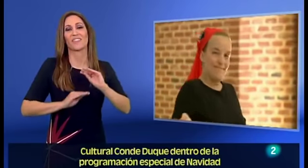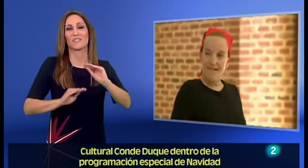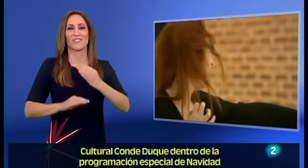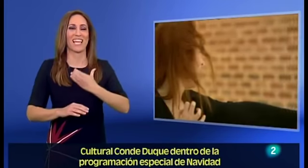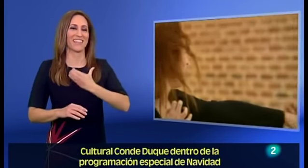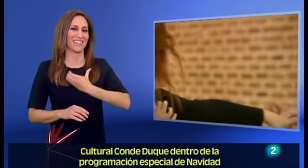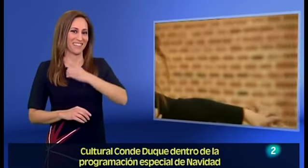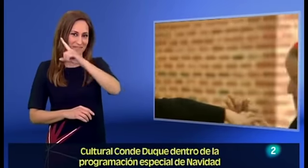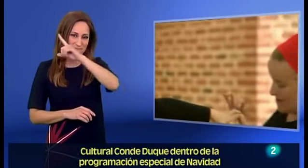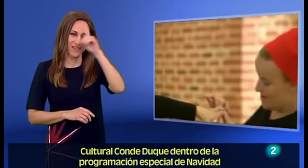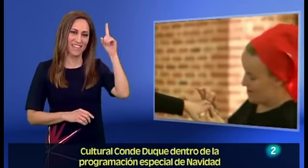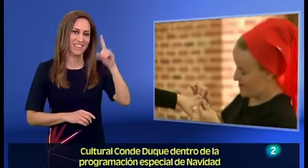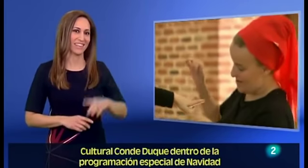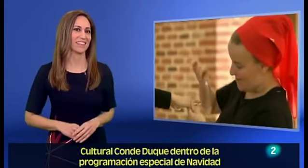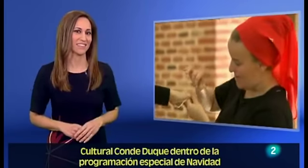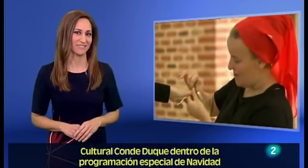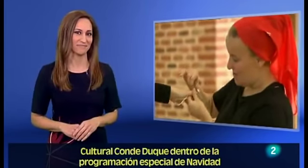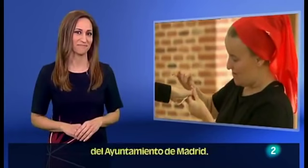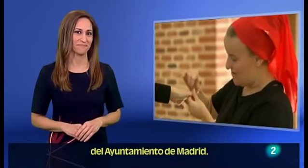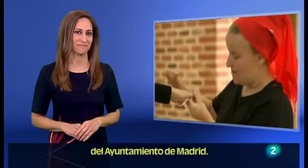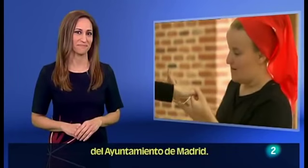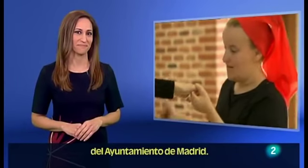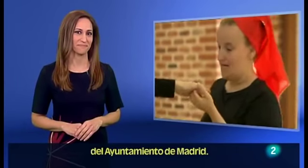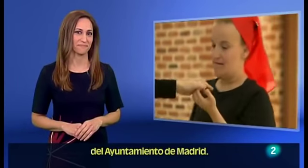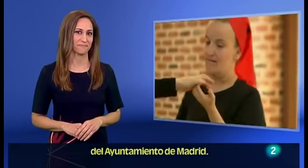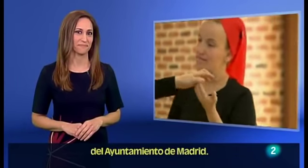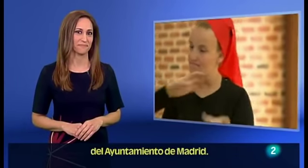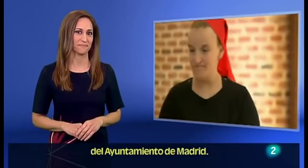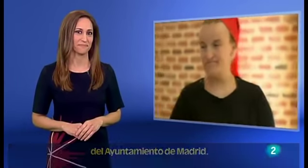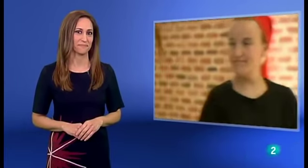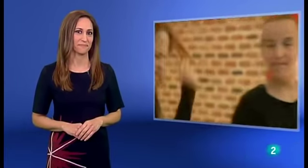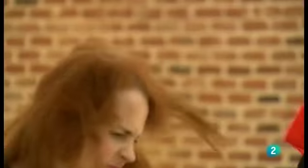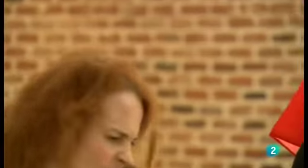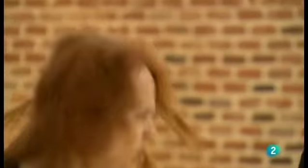dentro de la programación especial de Navidad del Ayuntamiento de Madrid.